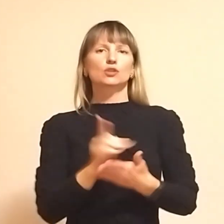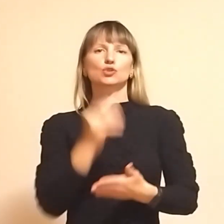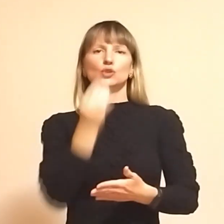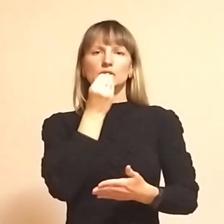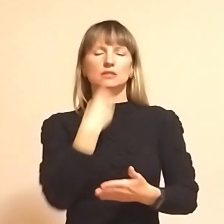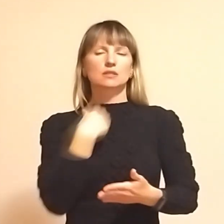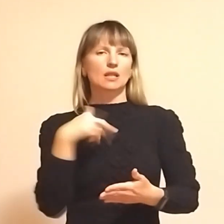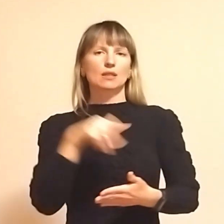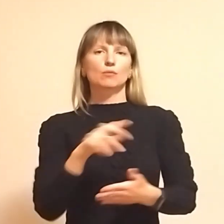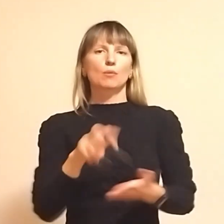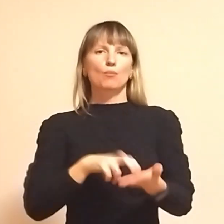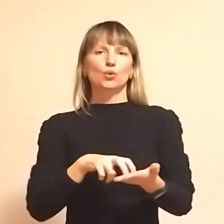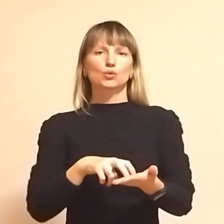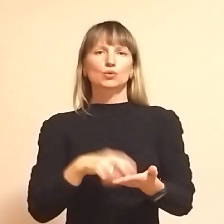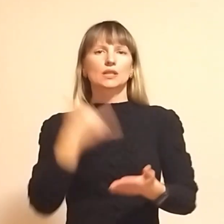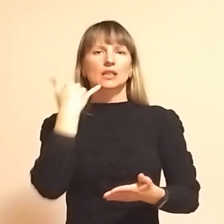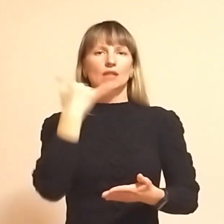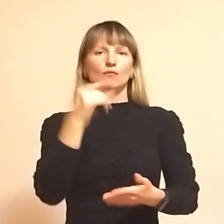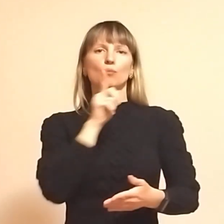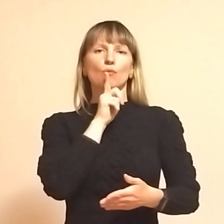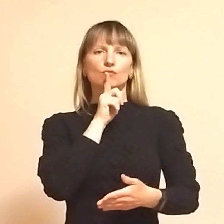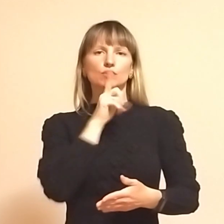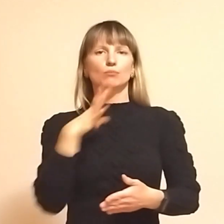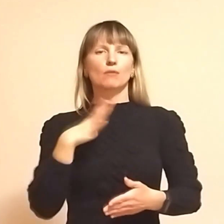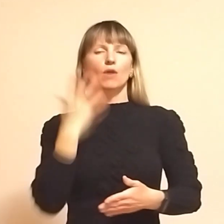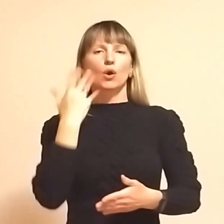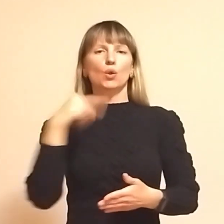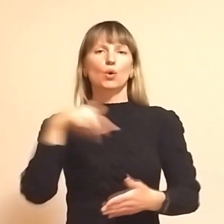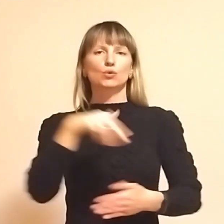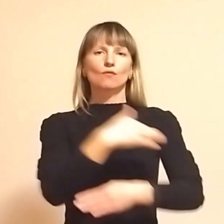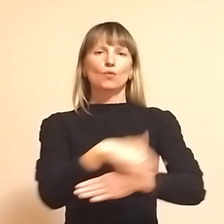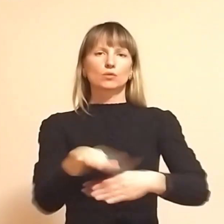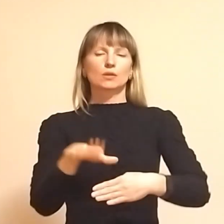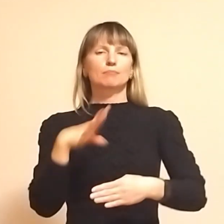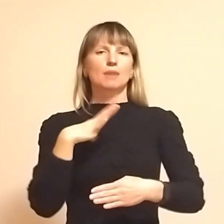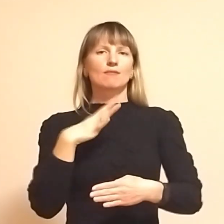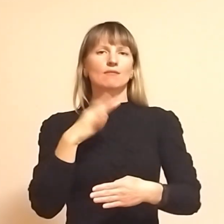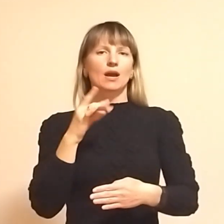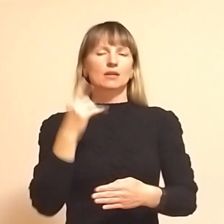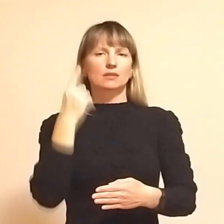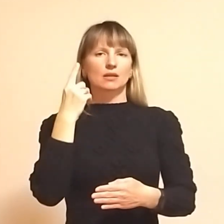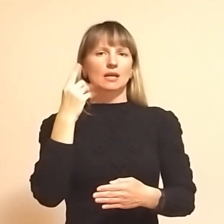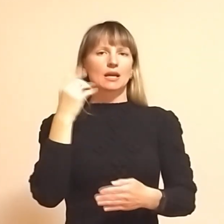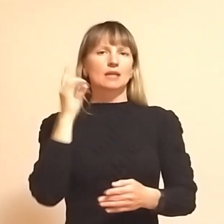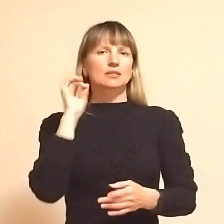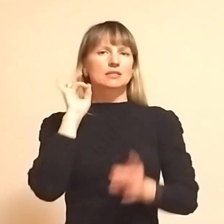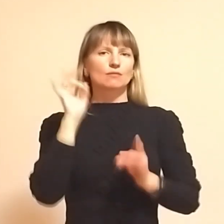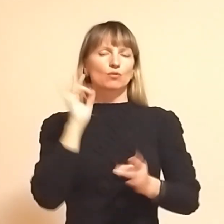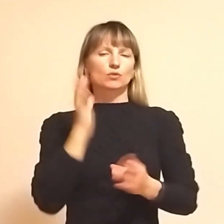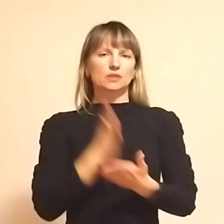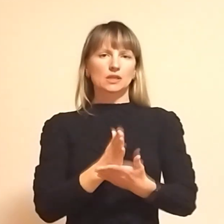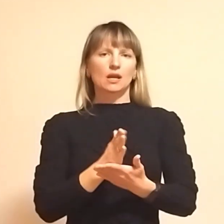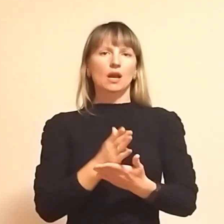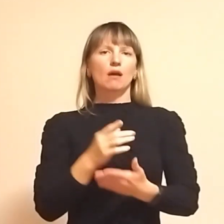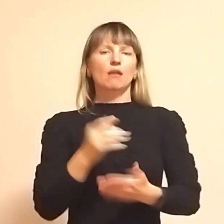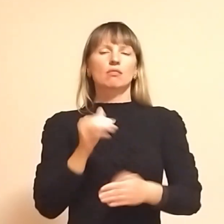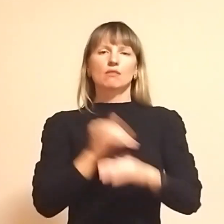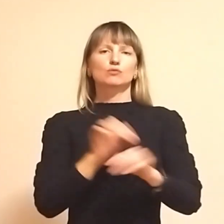їсти, не піду, бо боюсь. Телефон мовчить. Буває, коли ходжу вулицею, пробуває сигнал. І то не факт, що зможеш поговорити.